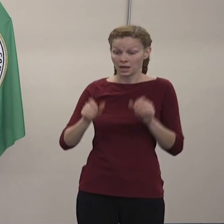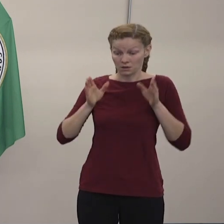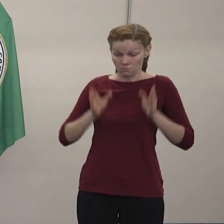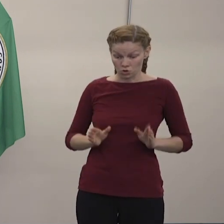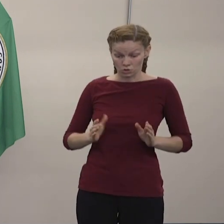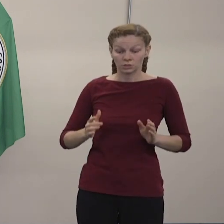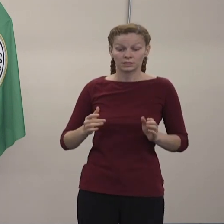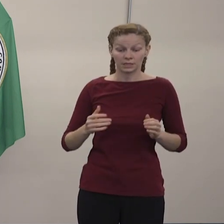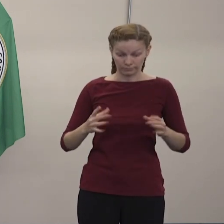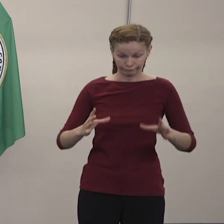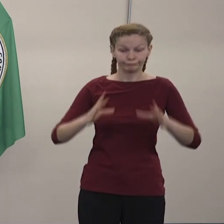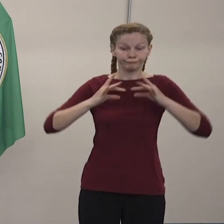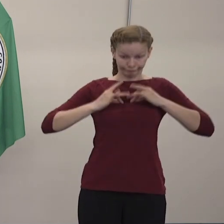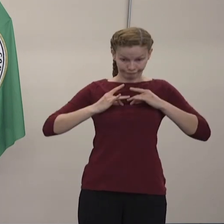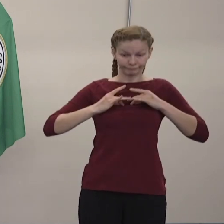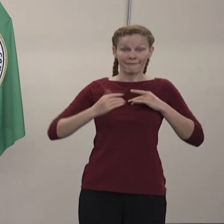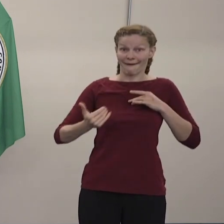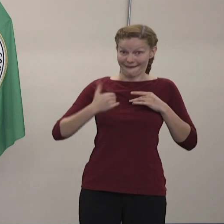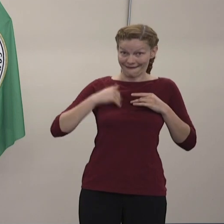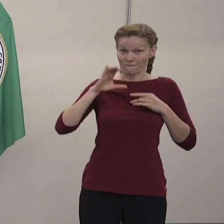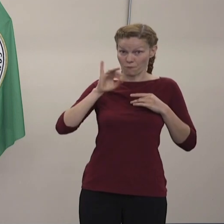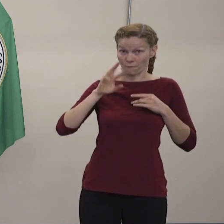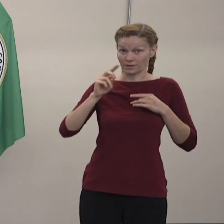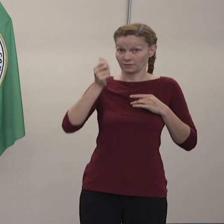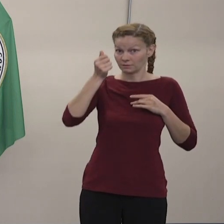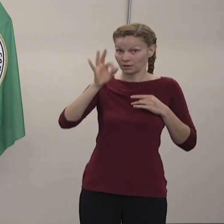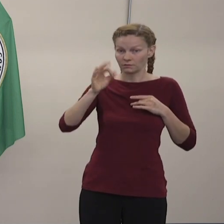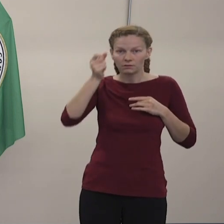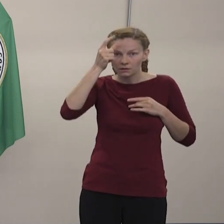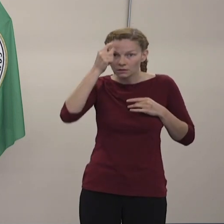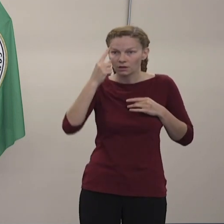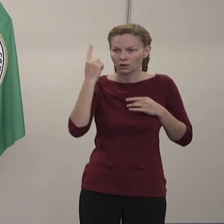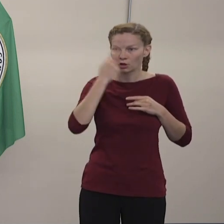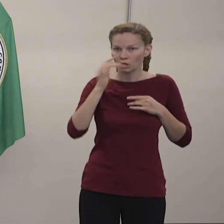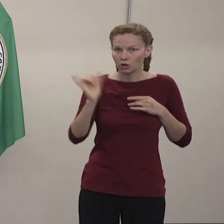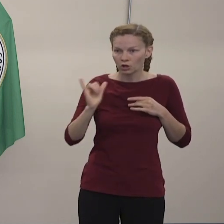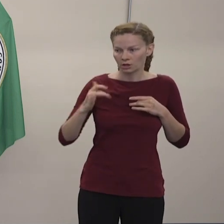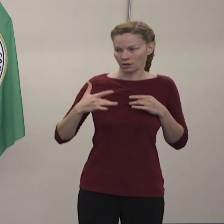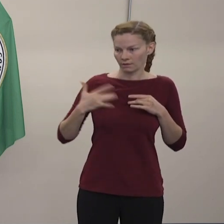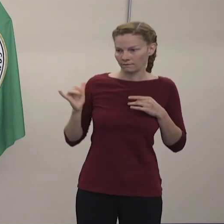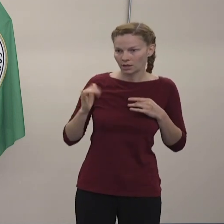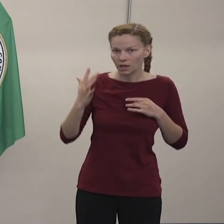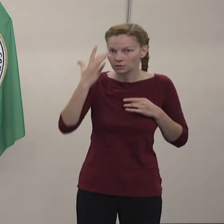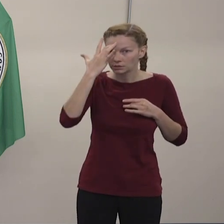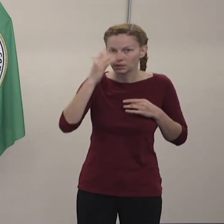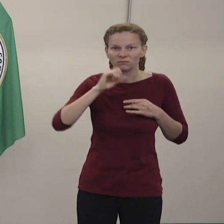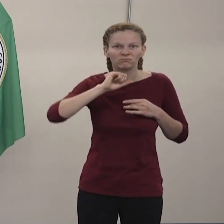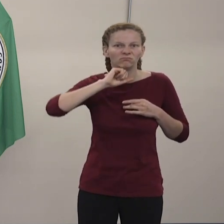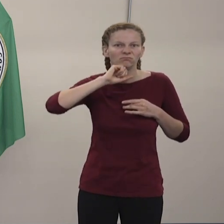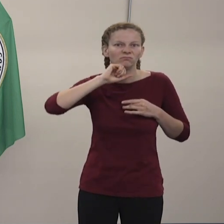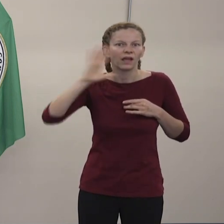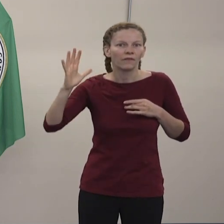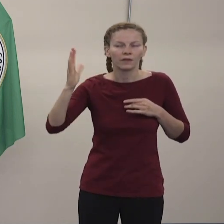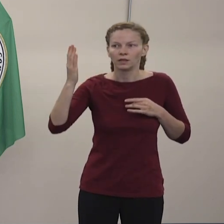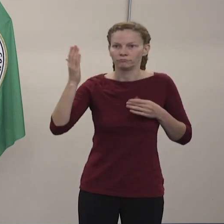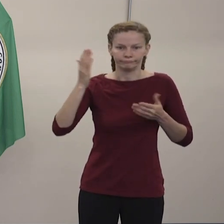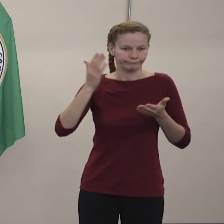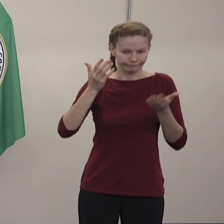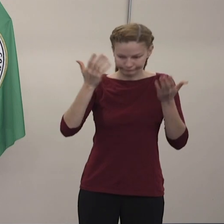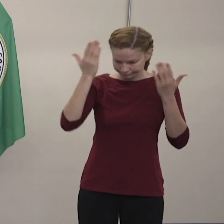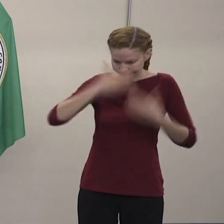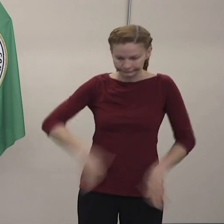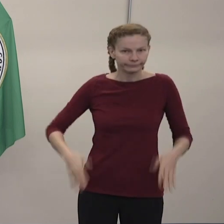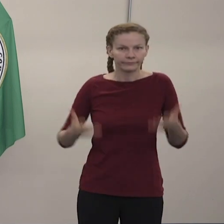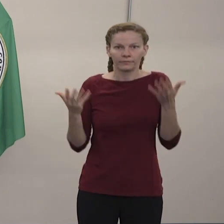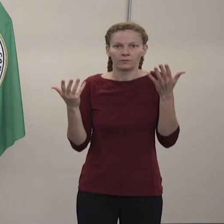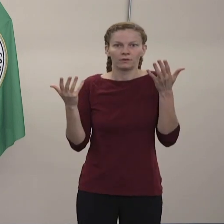presentan síntomas asociados con la COVID-19 y están afectando a los demás. De hecho, los estudios